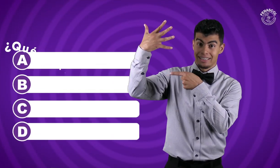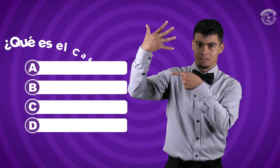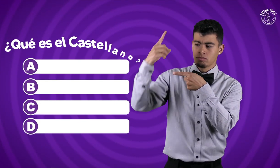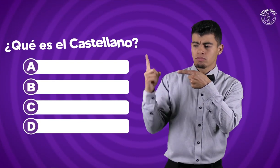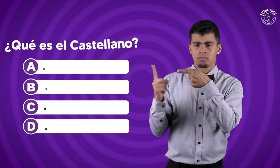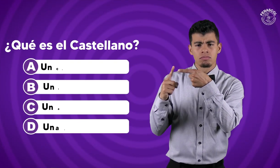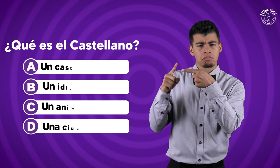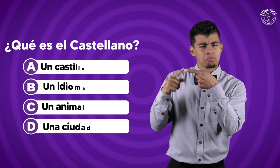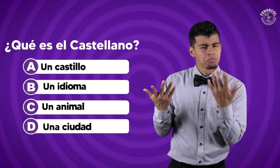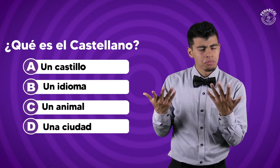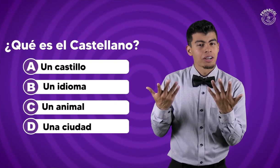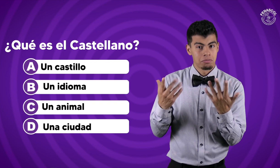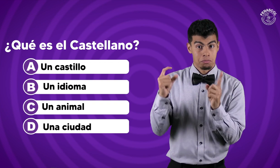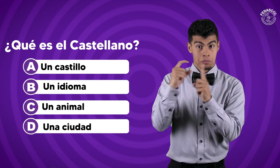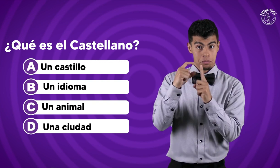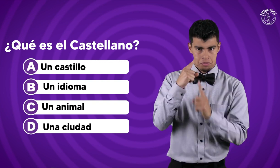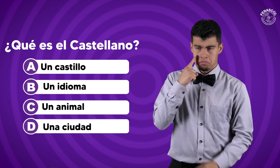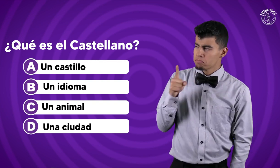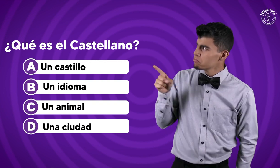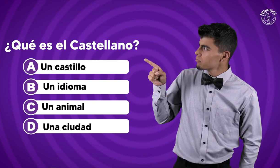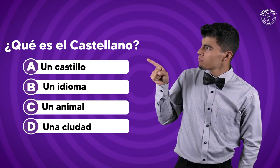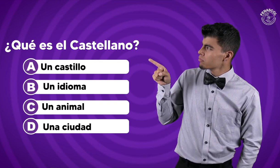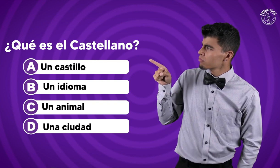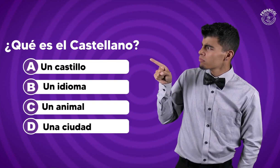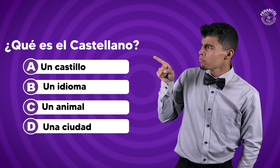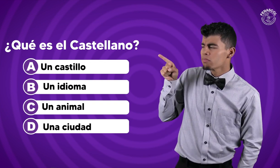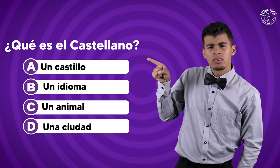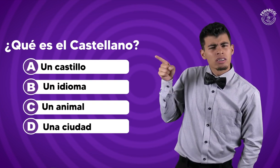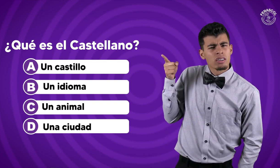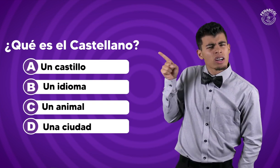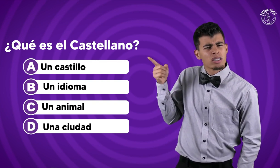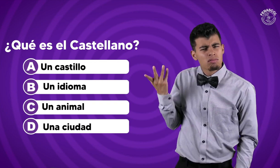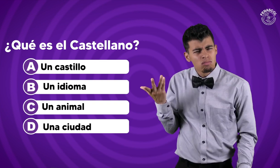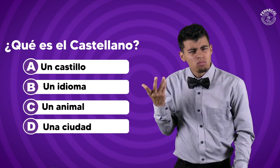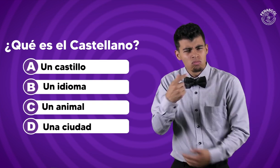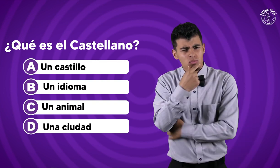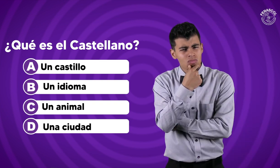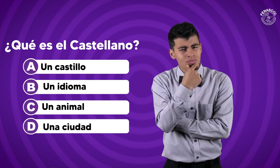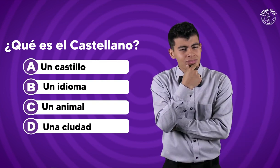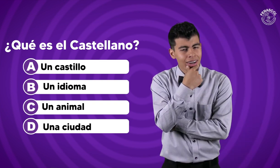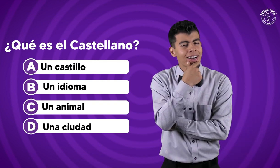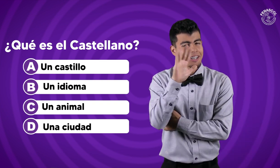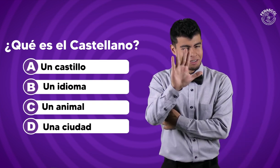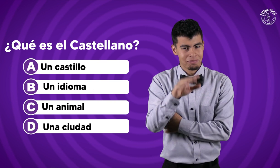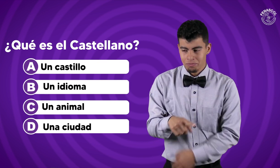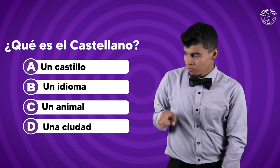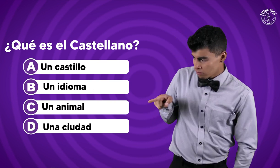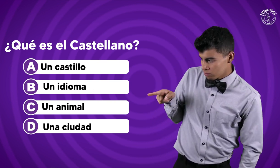Vamos con la sexta pregunta. Miren esta palabra. ¿Qué es el castellano? Las